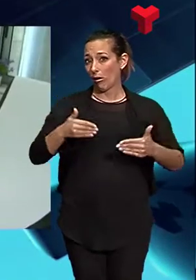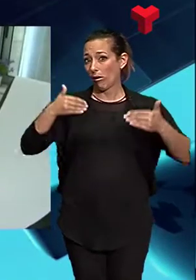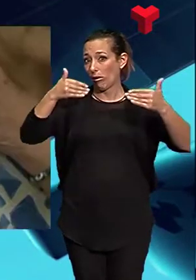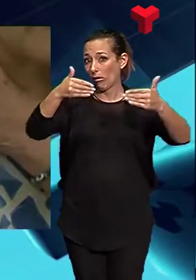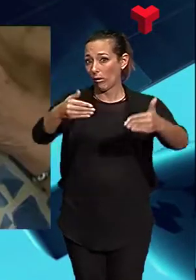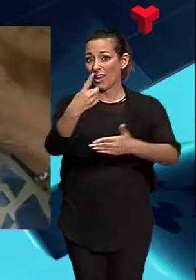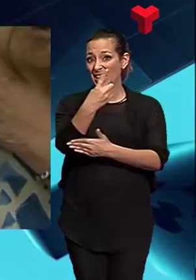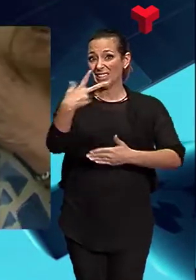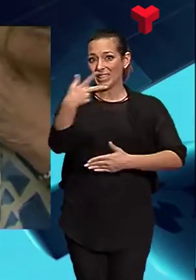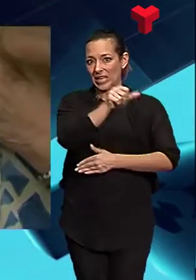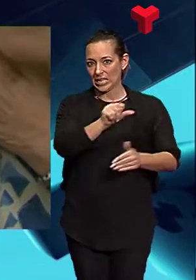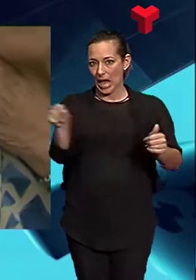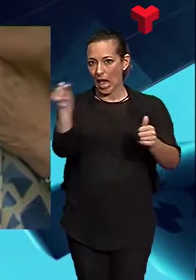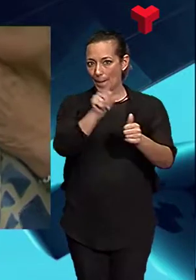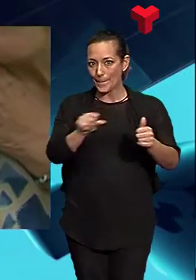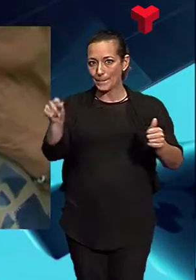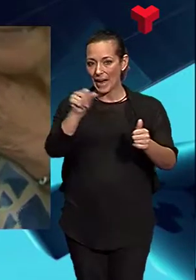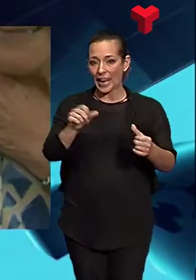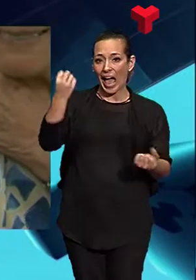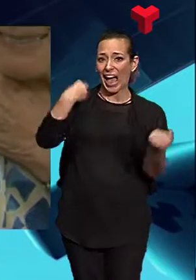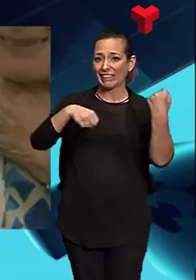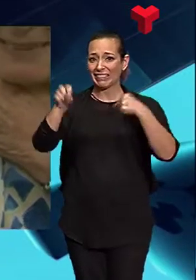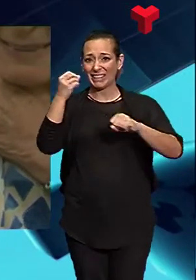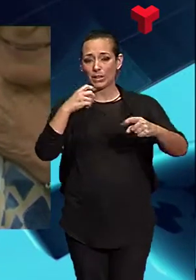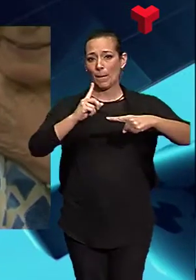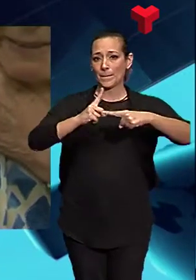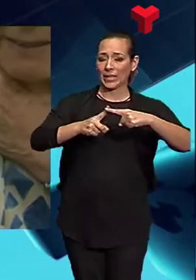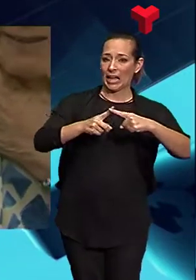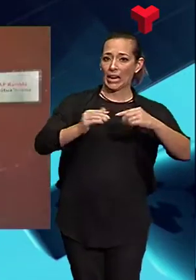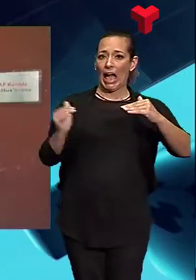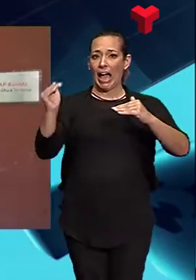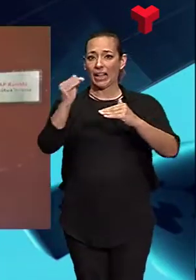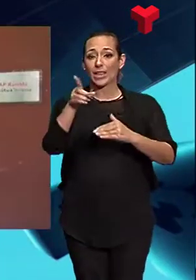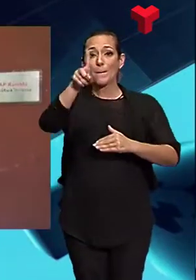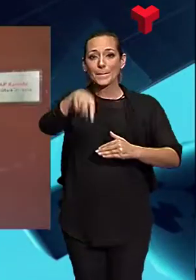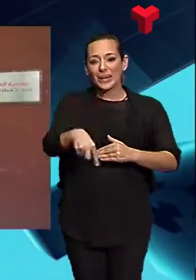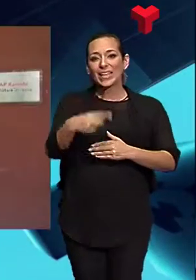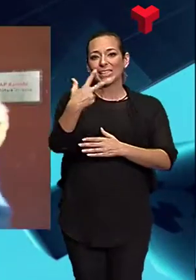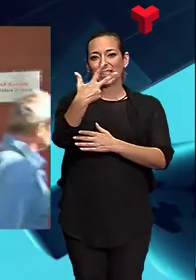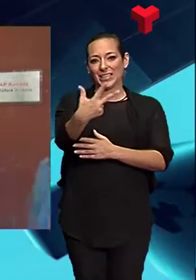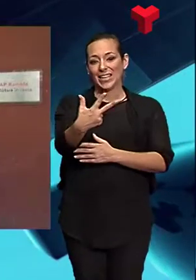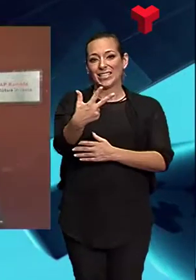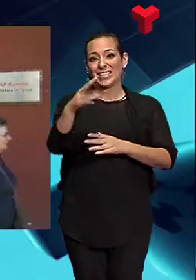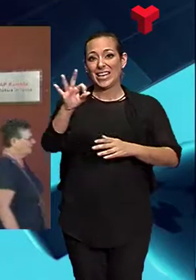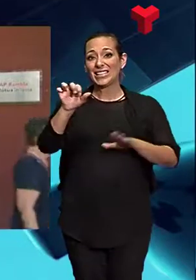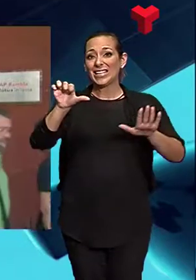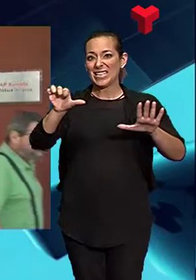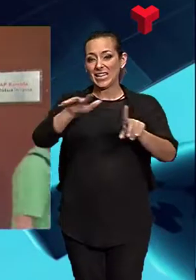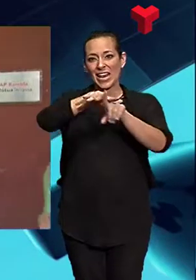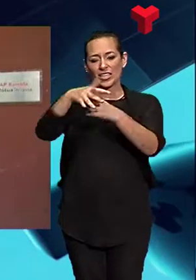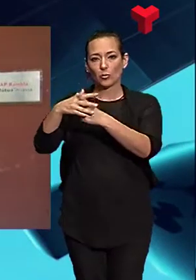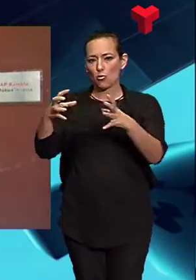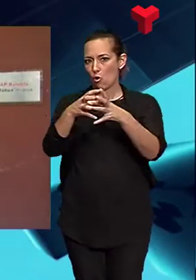setmanes i l'activitat va ser moderada alta. 1.306 casos greus confirmats a tot Catalunya,